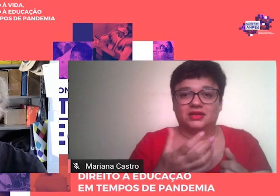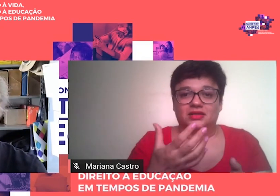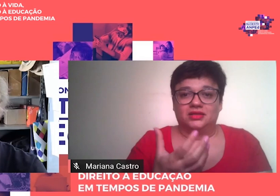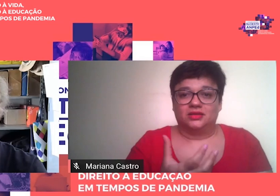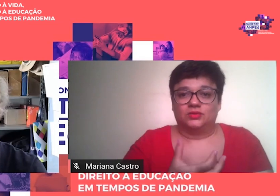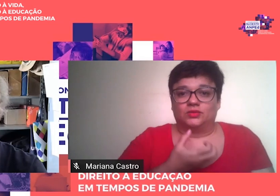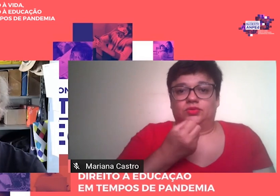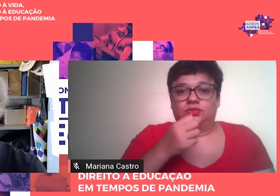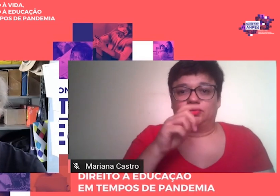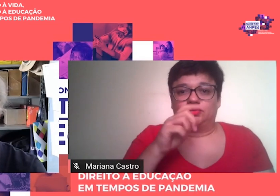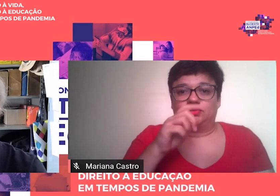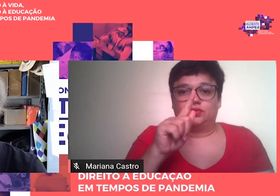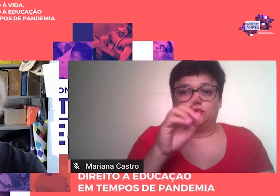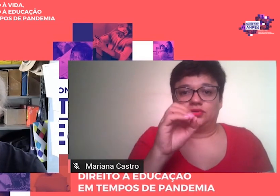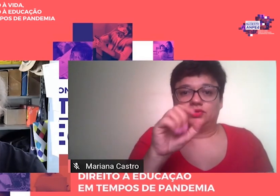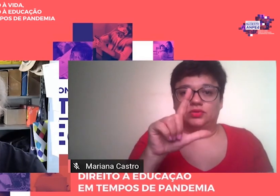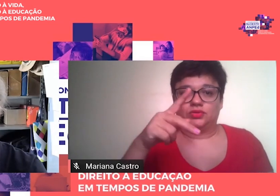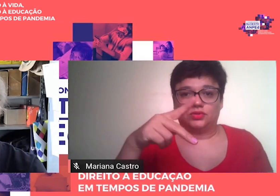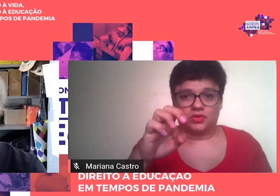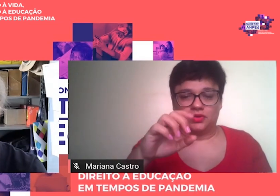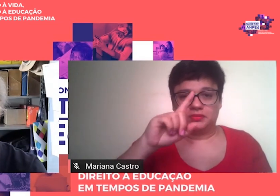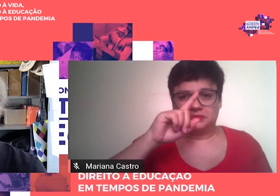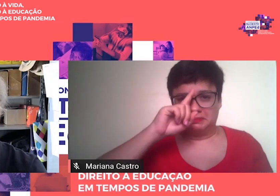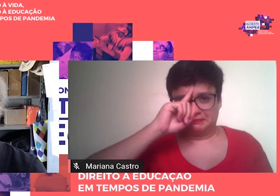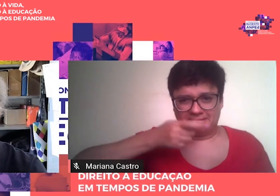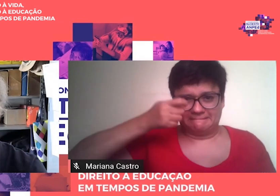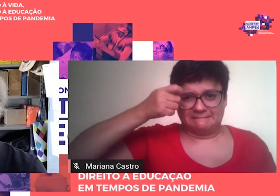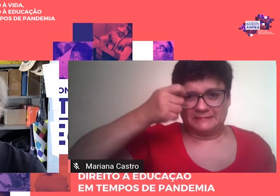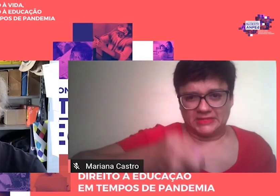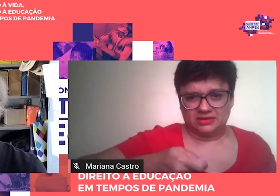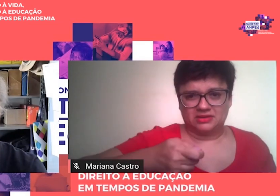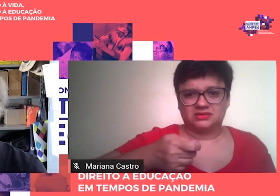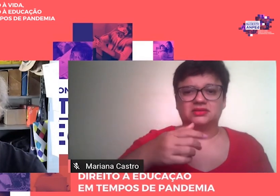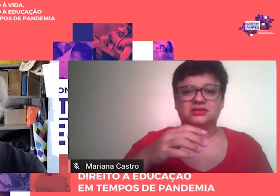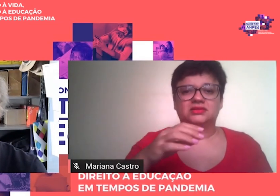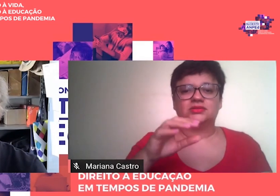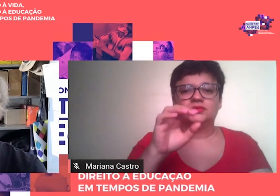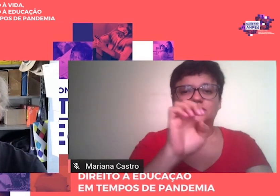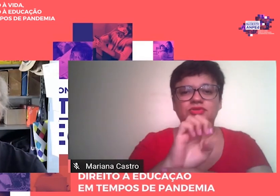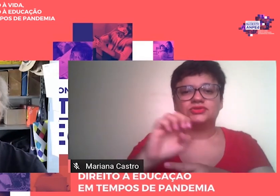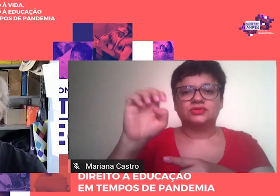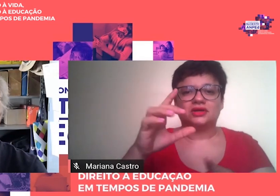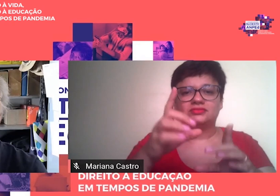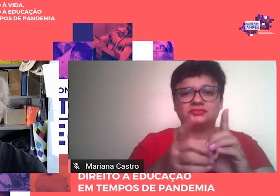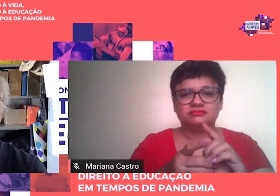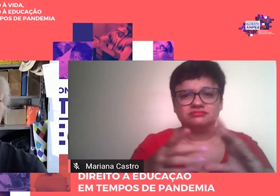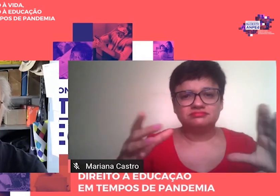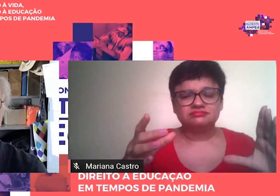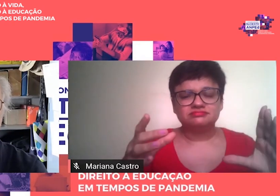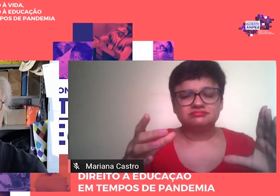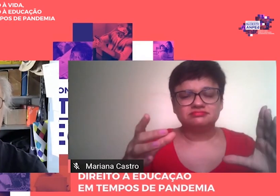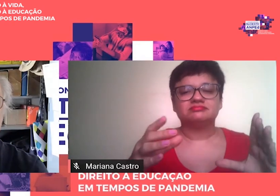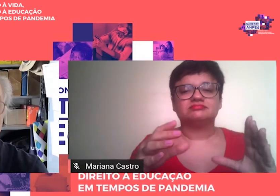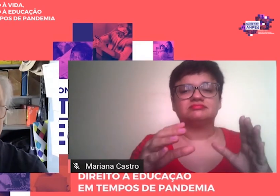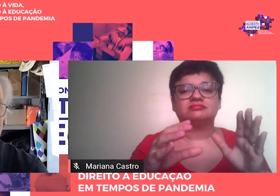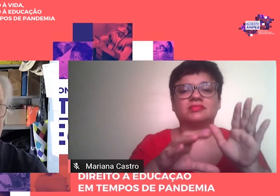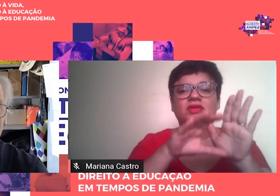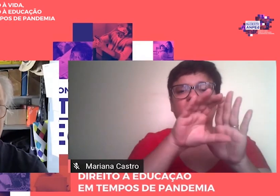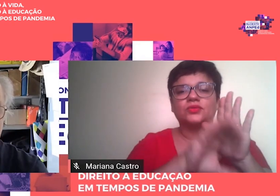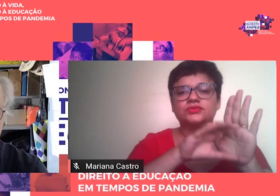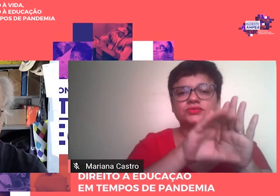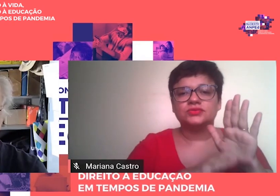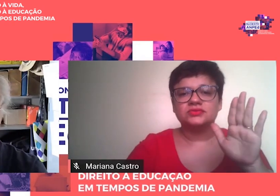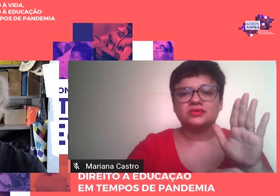repressivas e autoritárias o Estado Democrático de Direito instituído nos termos da Constituição de